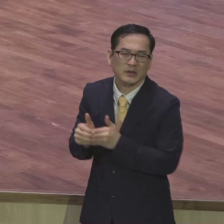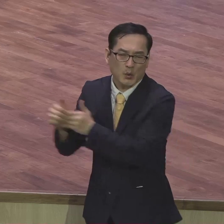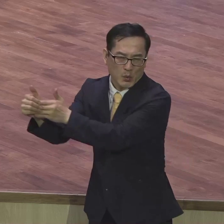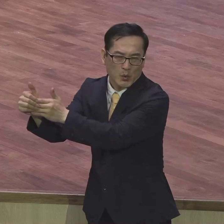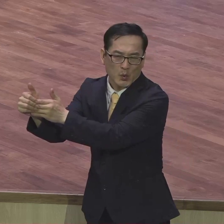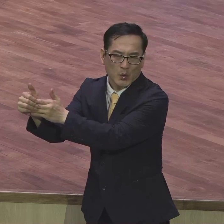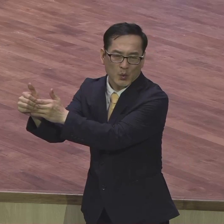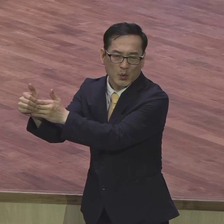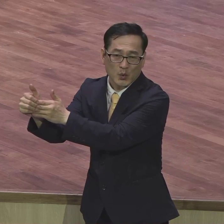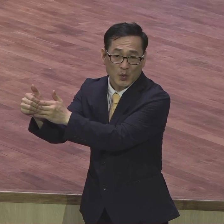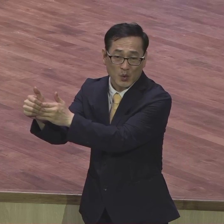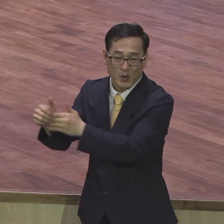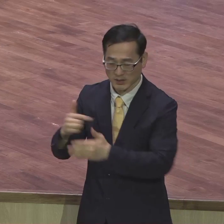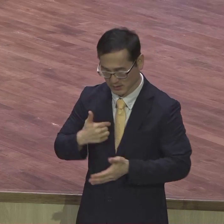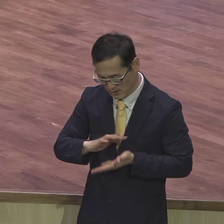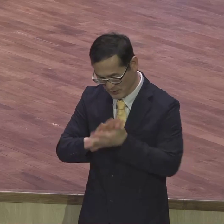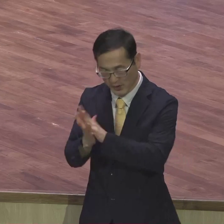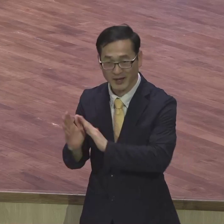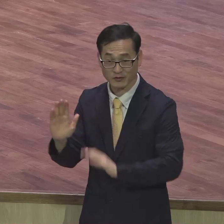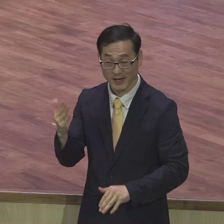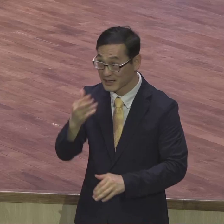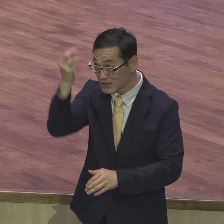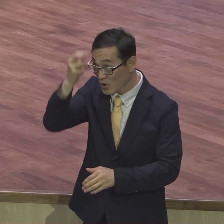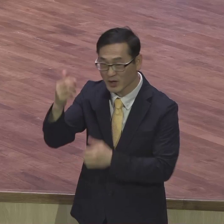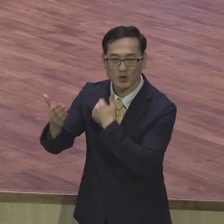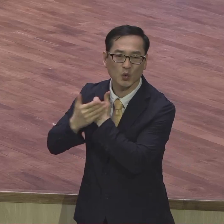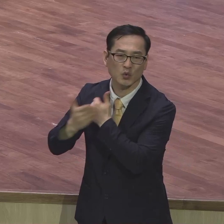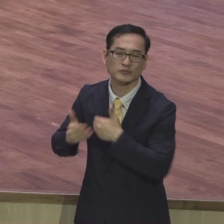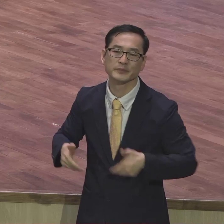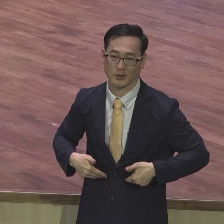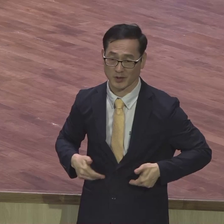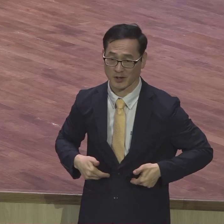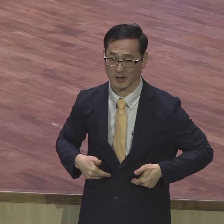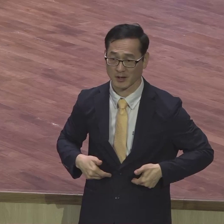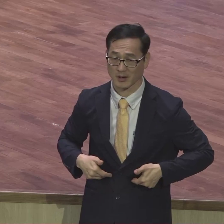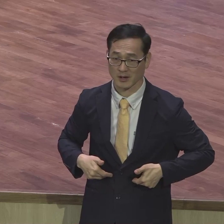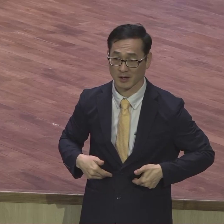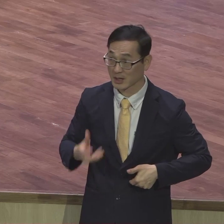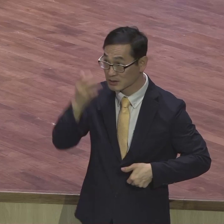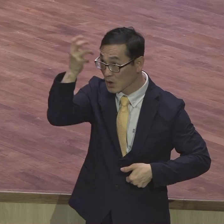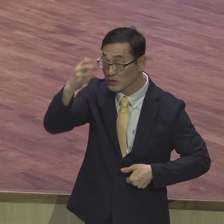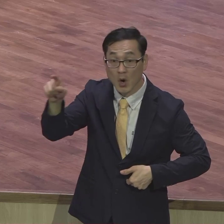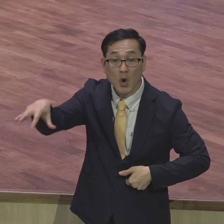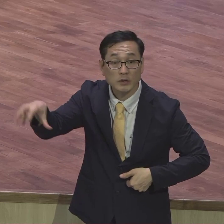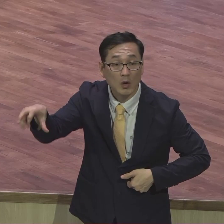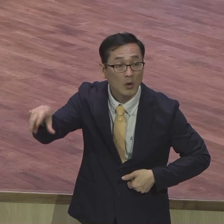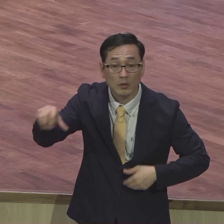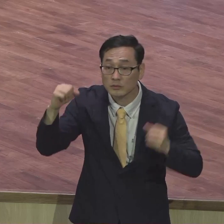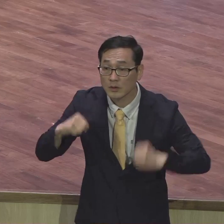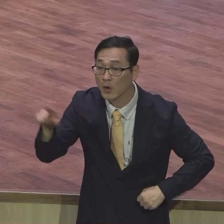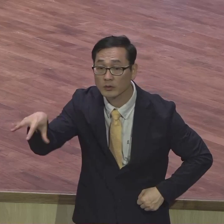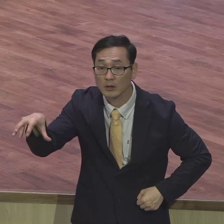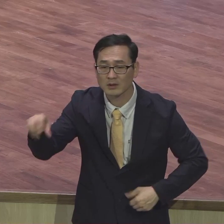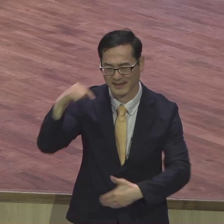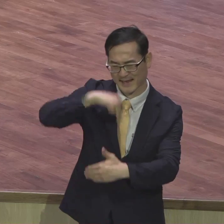받으라 성령의 역사가 있어야 됩니다. 성령 어디 계시냐. 내 안에 계세요. 내 안에. 여러분 느끼시기 바랍니다.